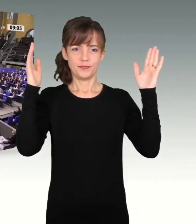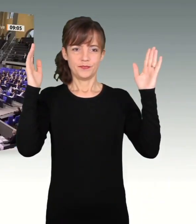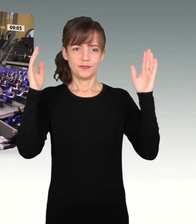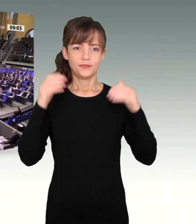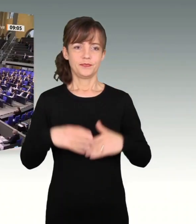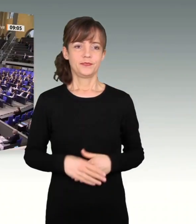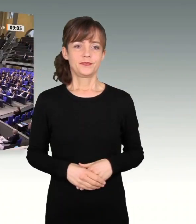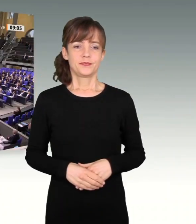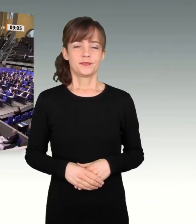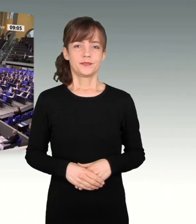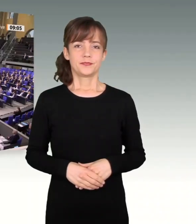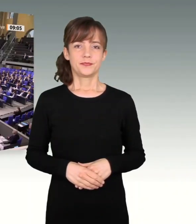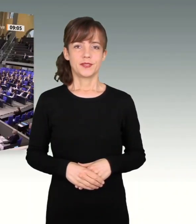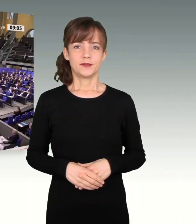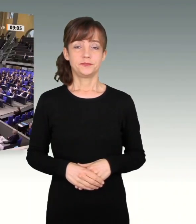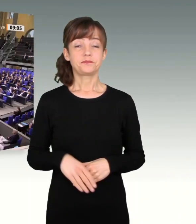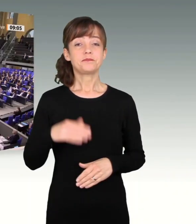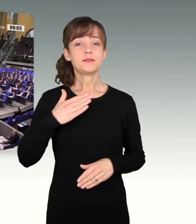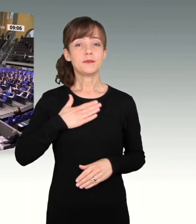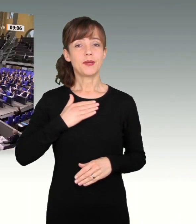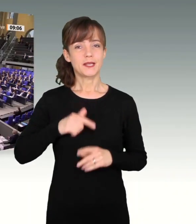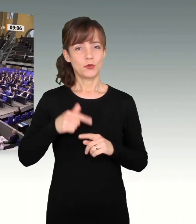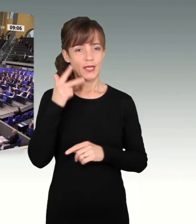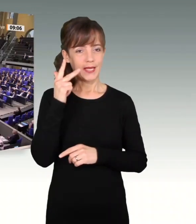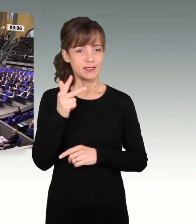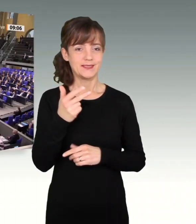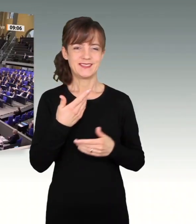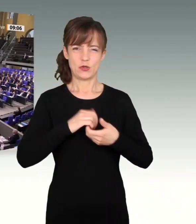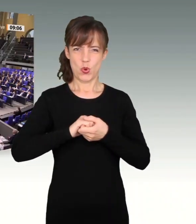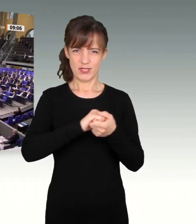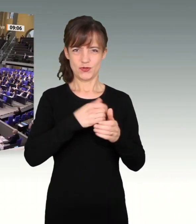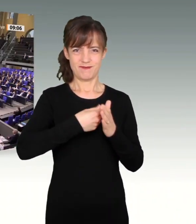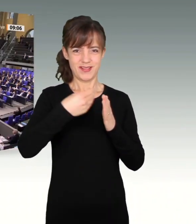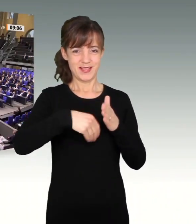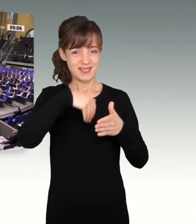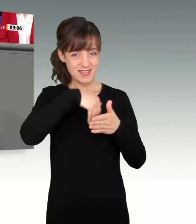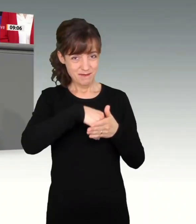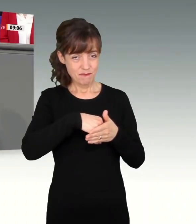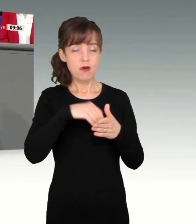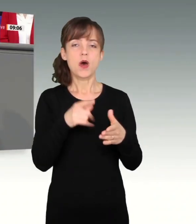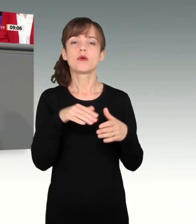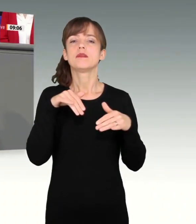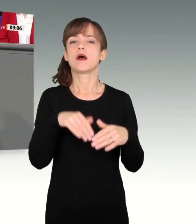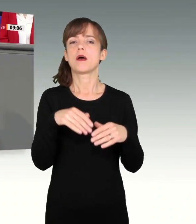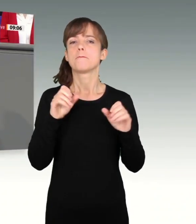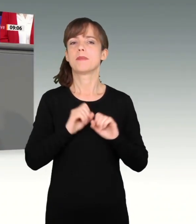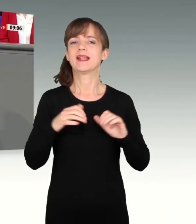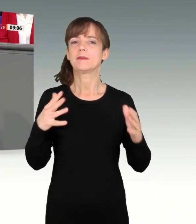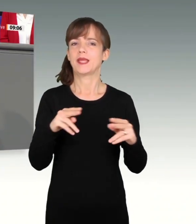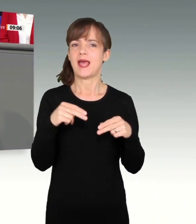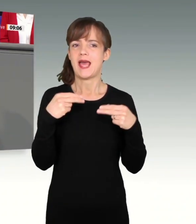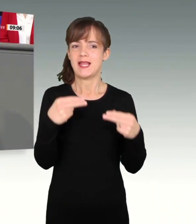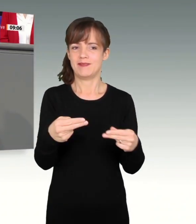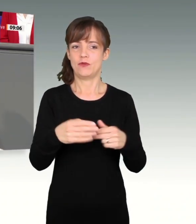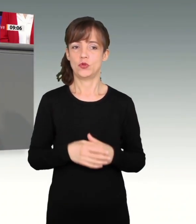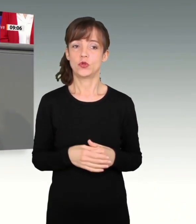Meine Damen und Herren, der Koalitionsvertrag umfasst zugleich auch eine Antwort auf die Pandemie. Sie setzen wir mit